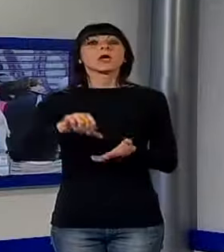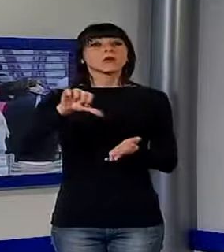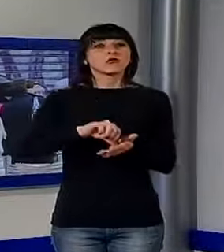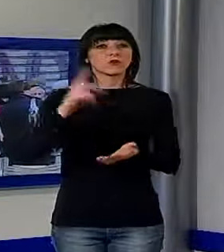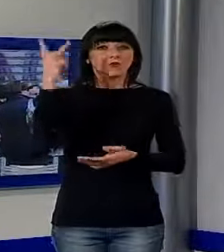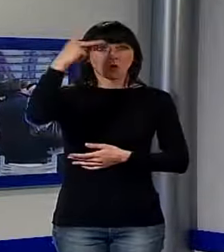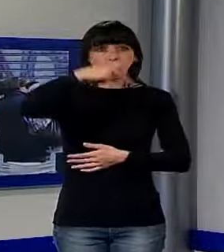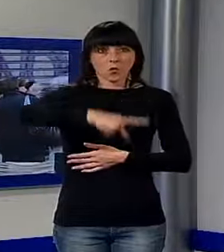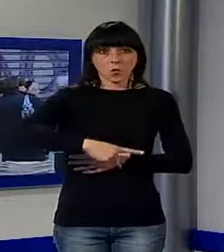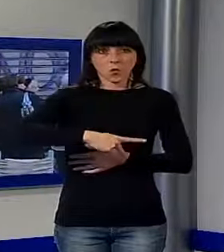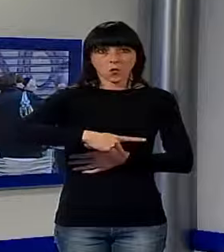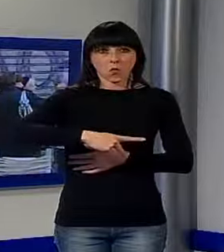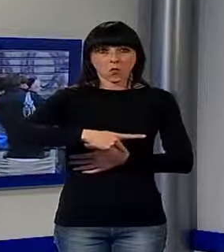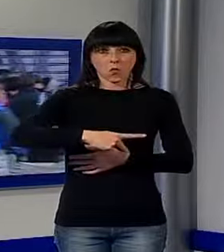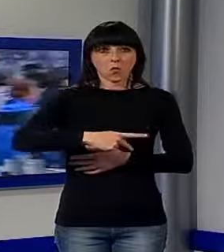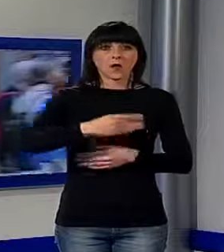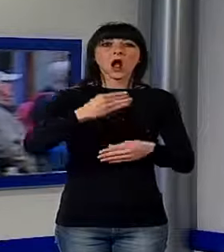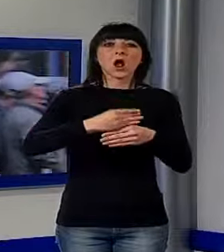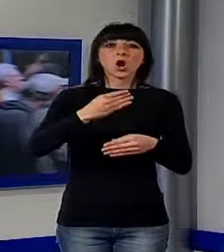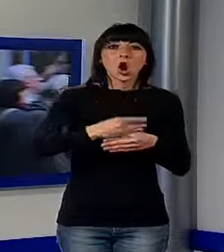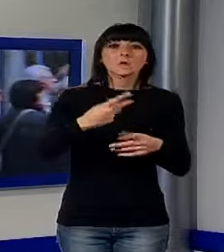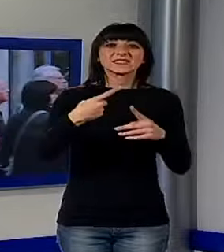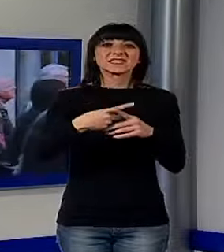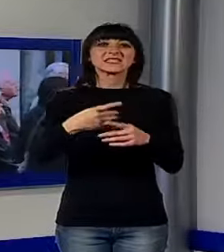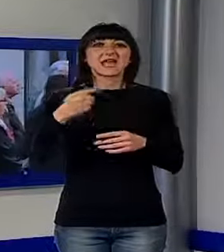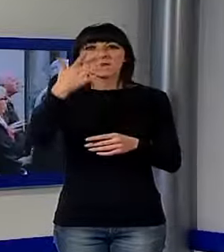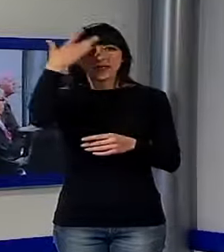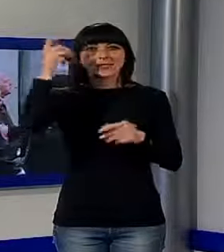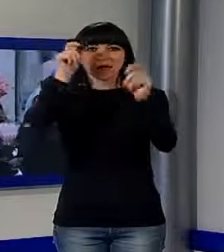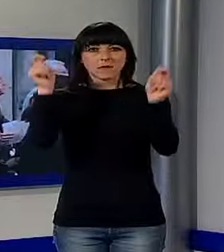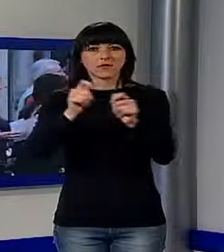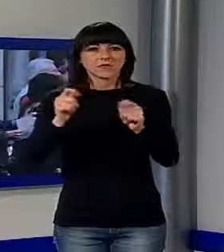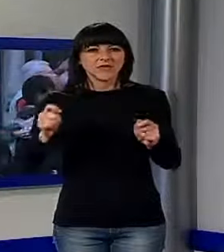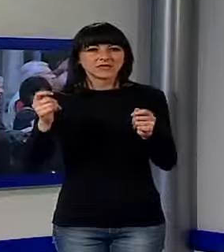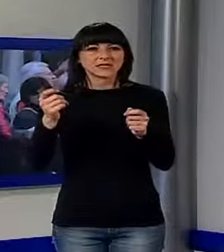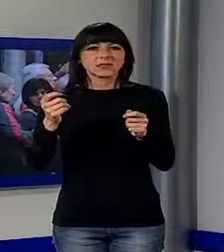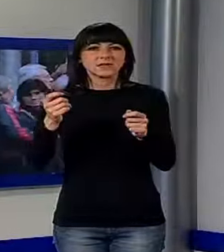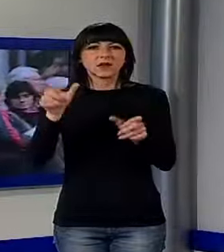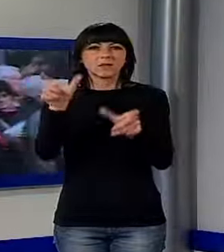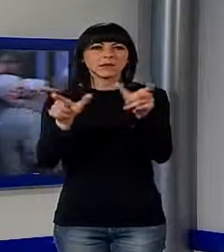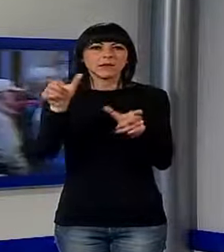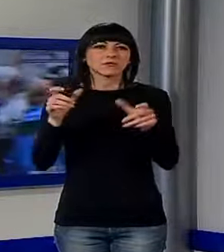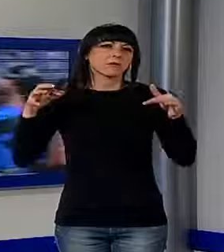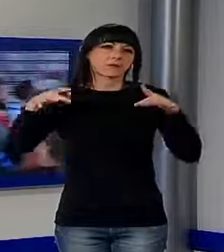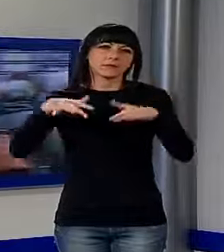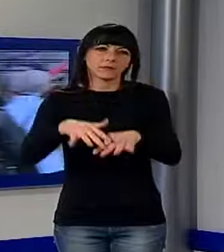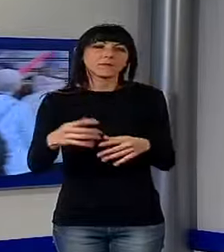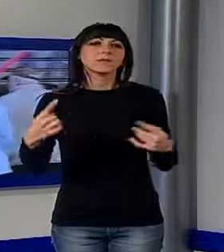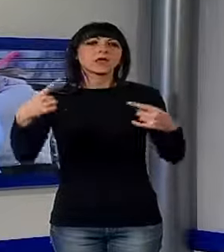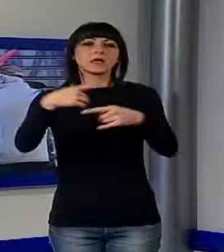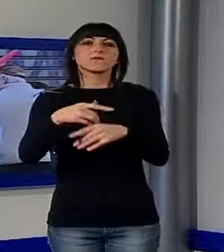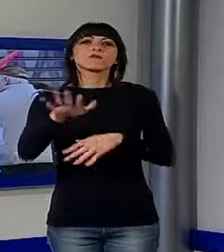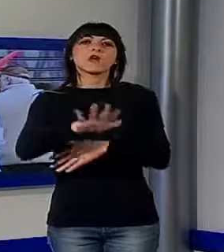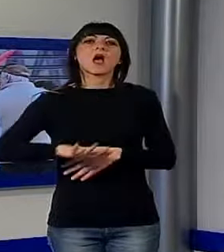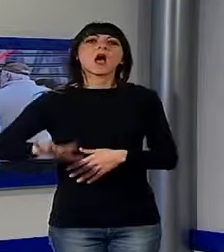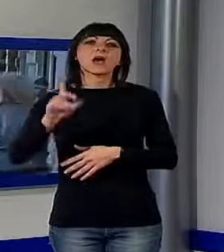programmati, come Comics e Summer Festival, mentre per quanto riguarda la Garfagnana, il duro colpo al settore turistico è stato legato agli